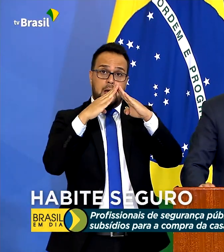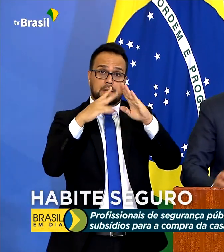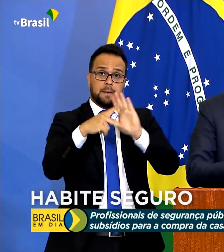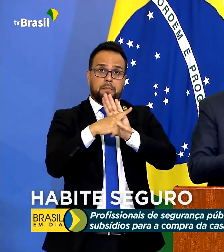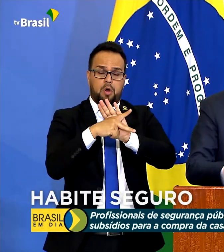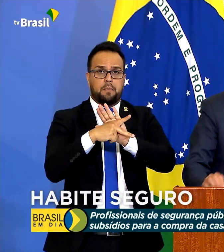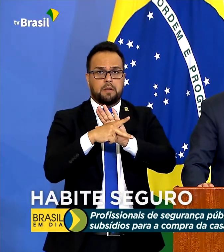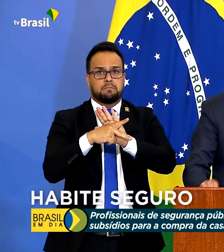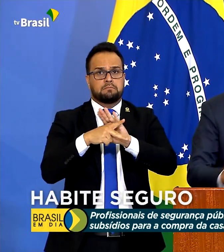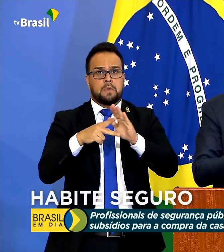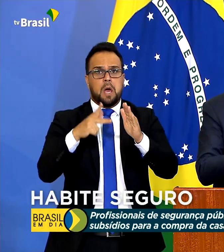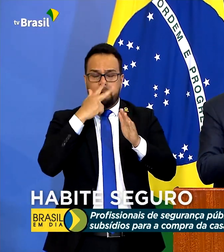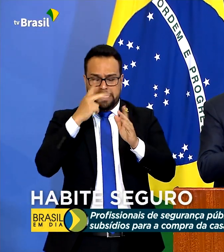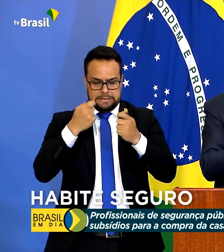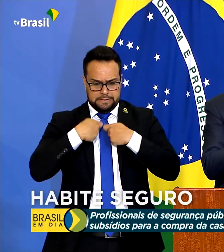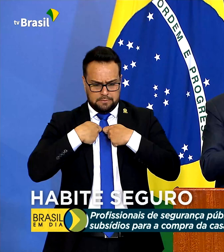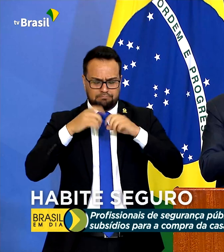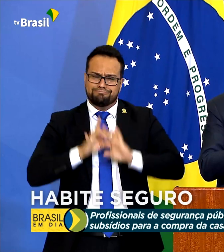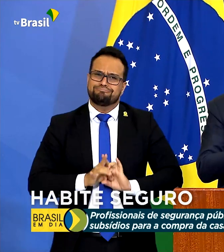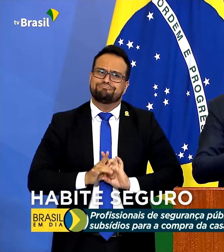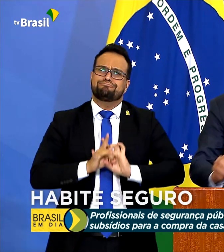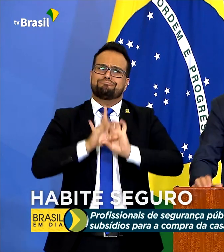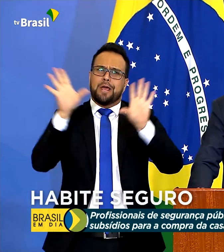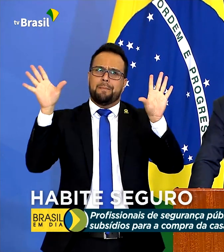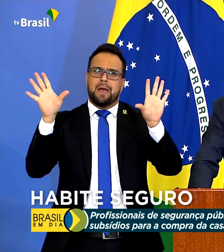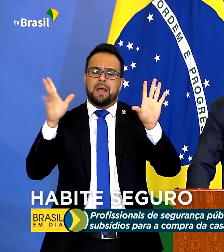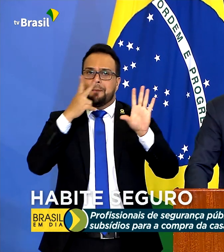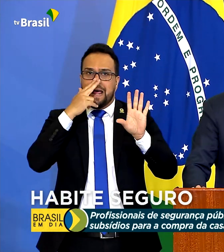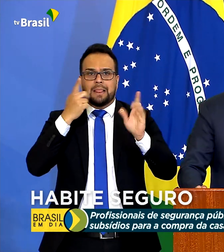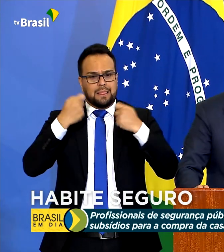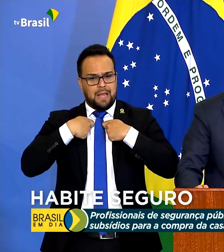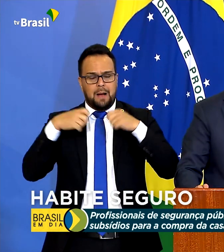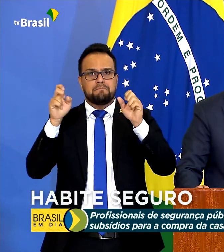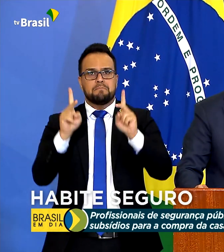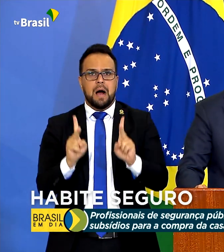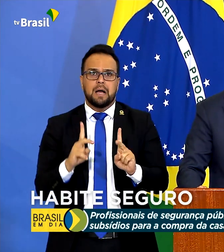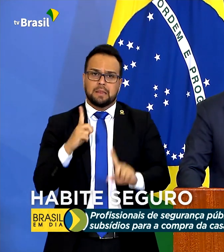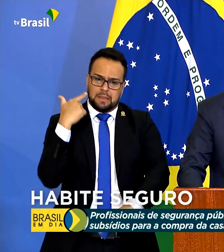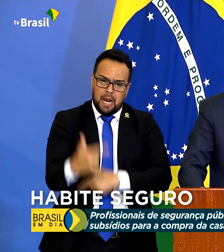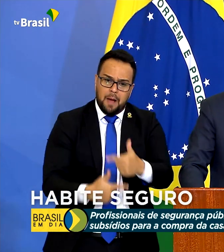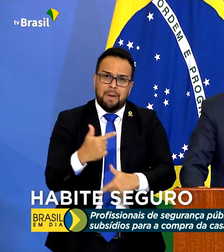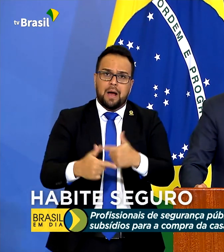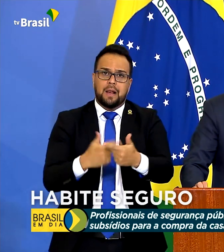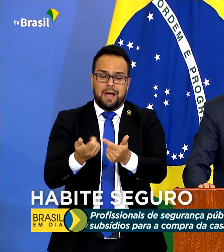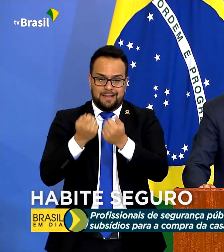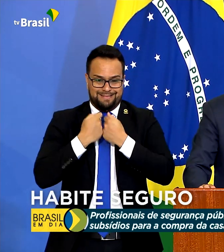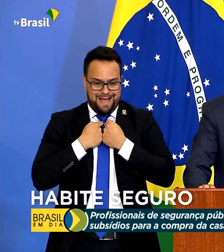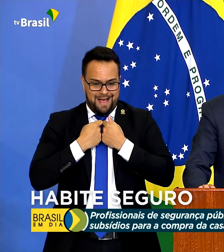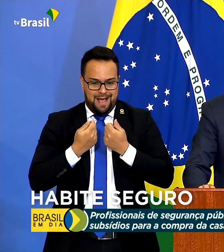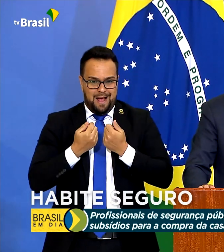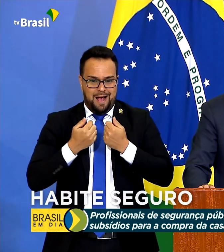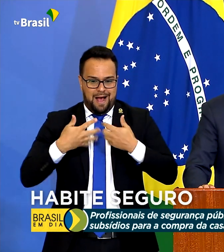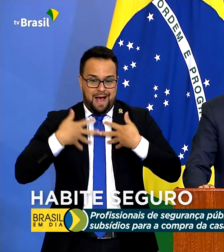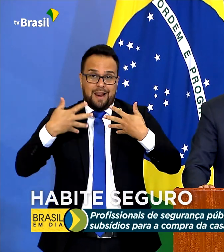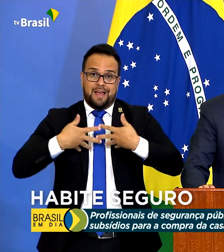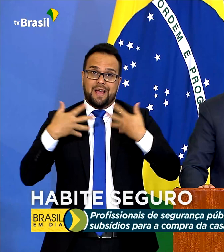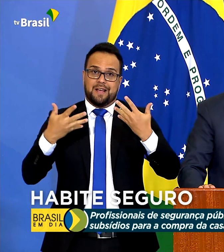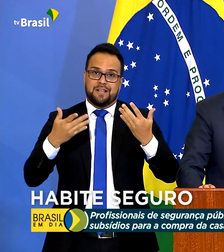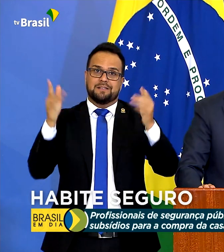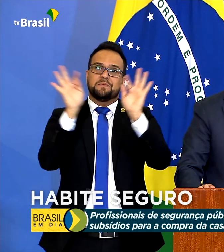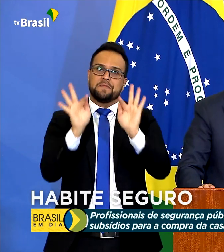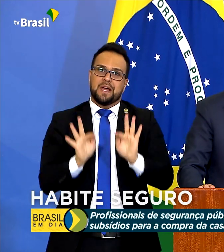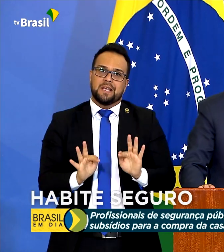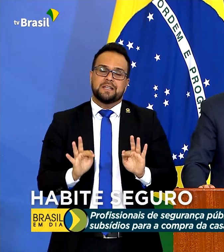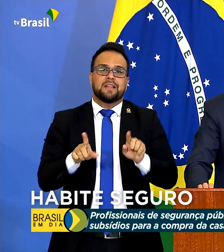realmente que nos liberta, nos dá paz para trabalhar, traz alegria e nos